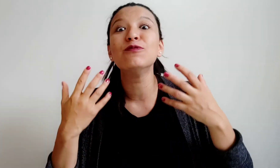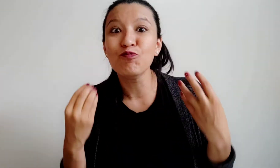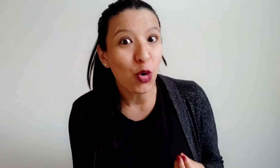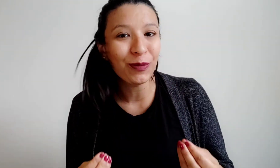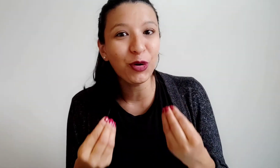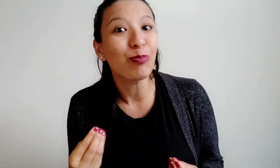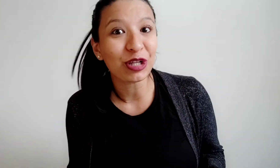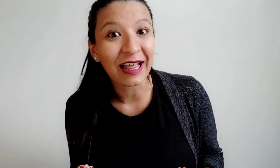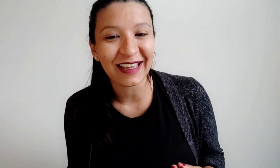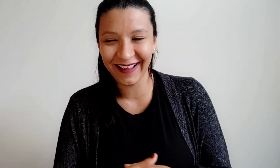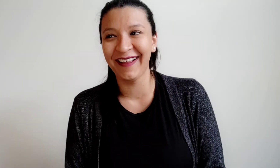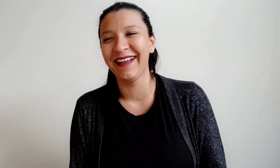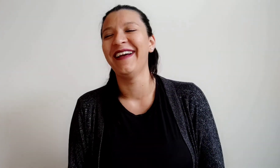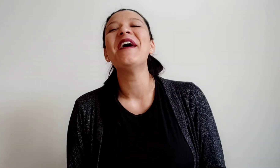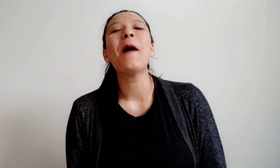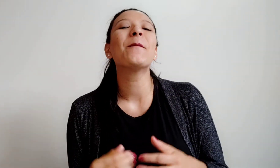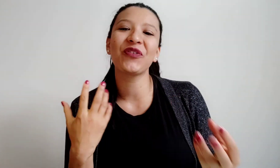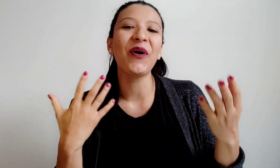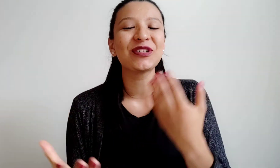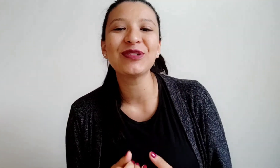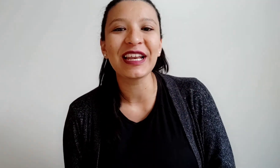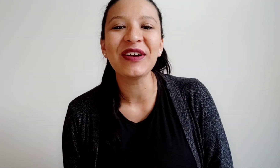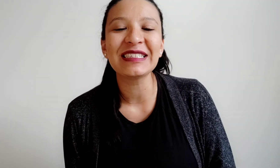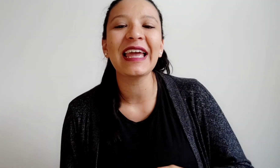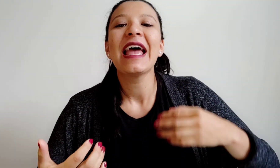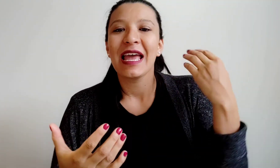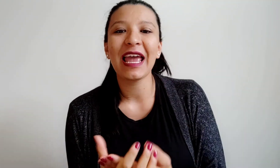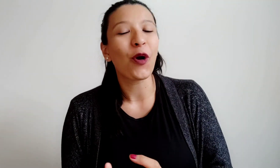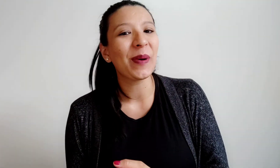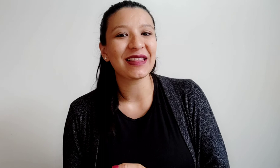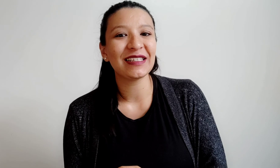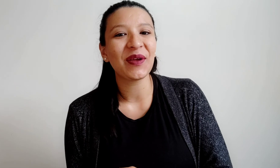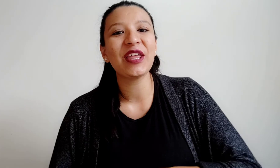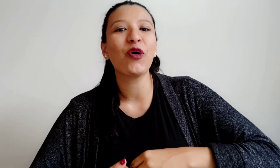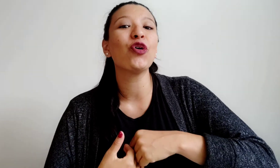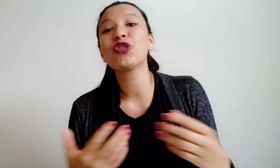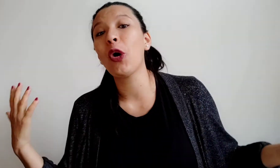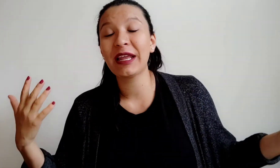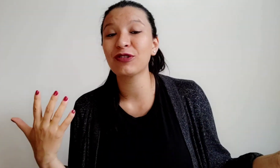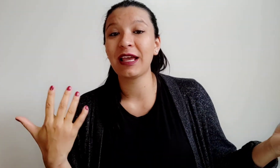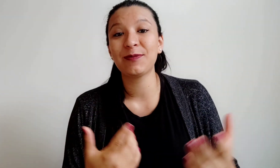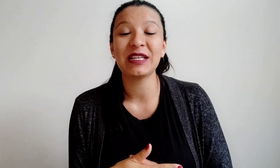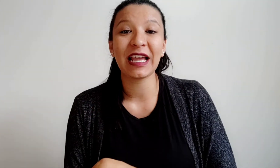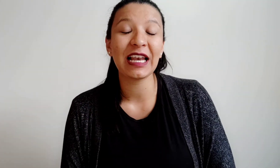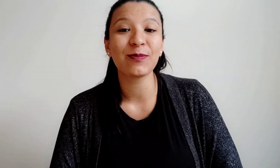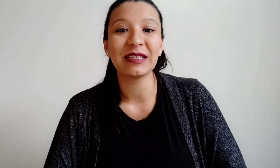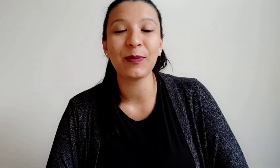muy, muy importante. Por favor, suscríbanse, compartan este video con todo el que ustedes piensen que les va a servir.